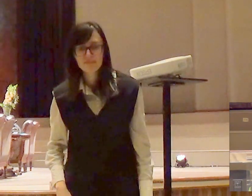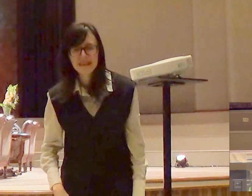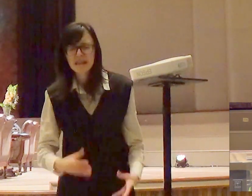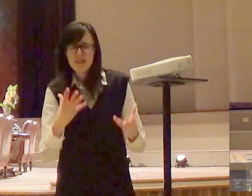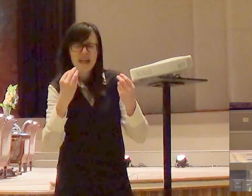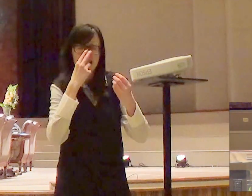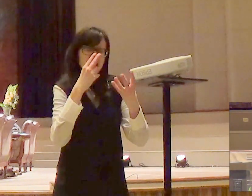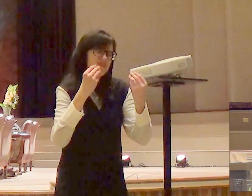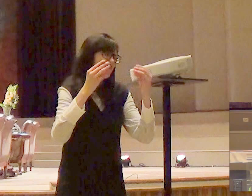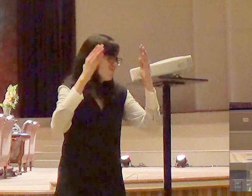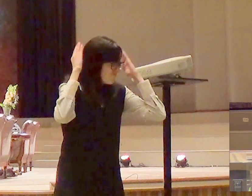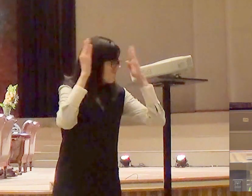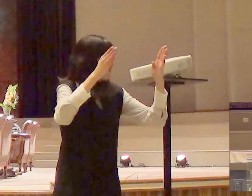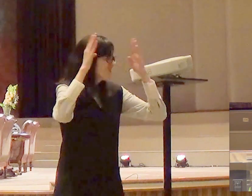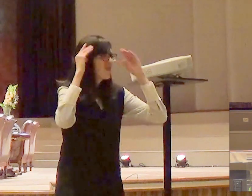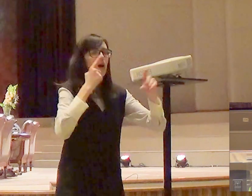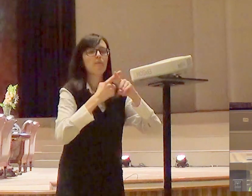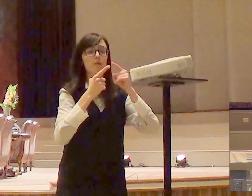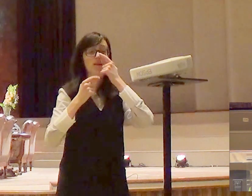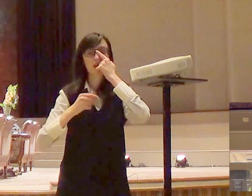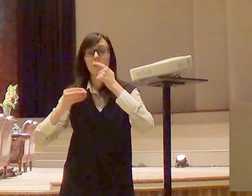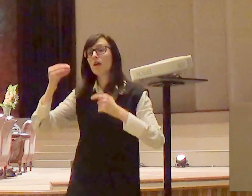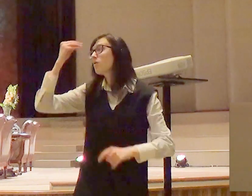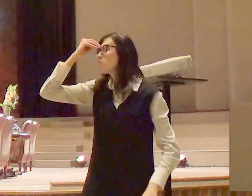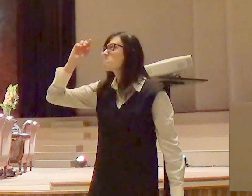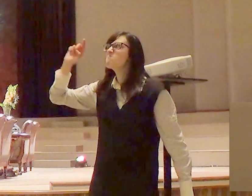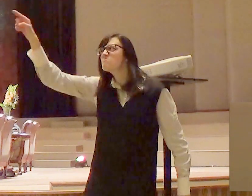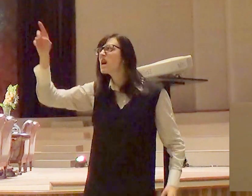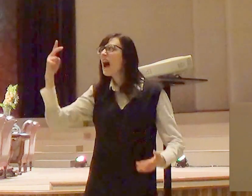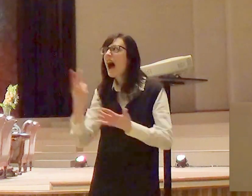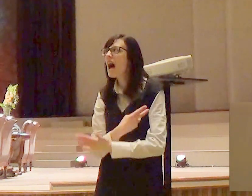que a gente culpa a Deus até das desgraças da gente